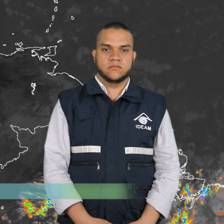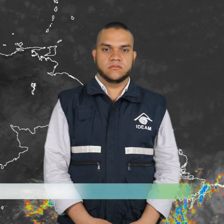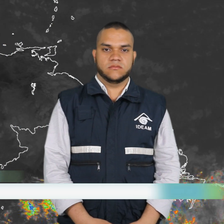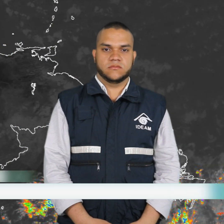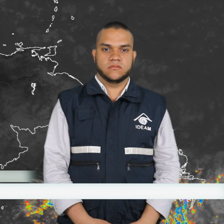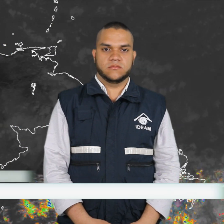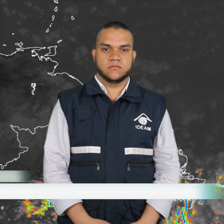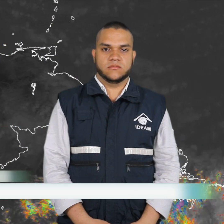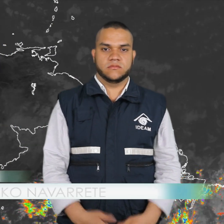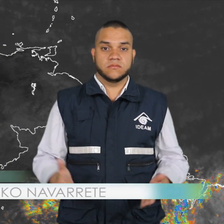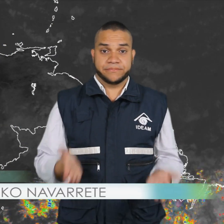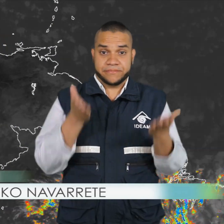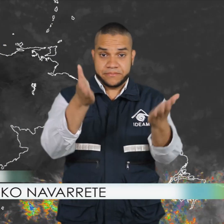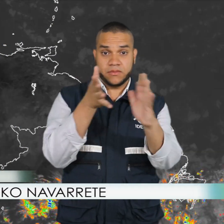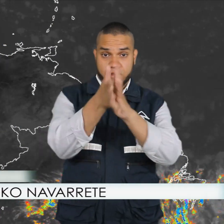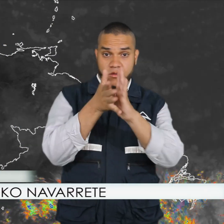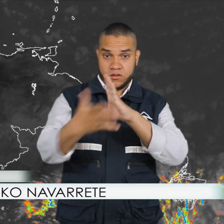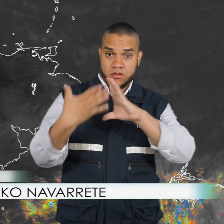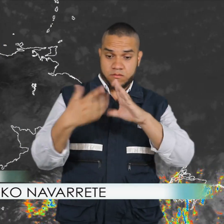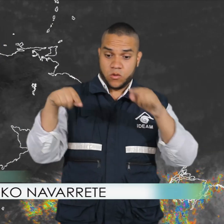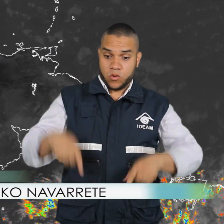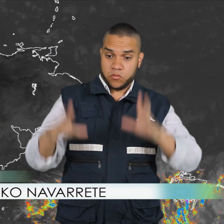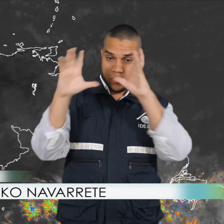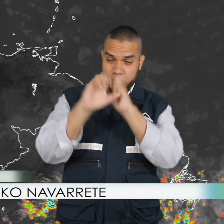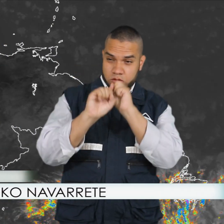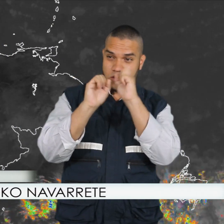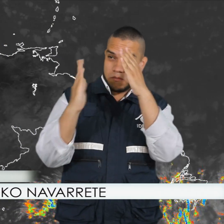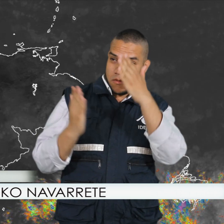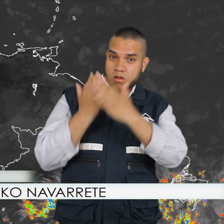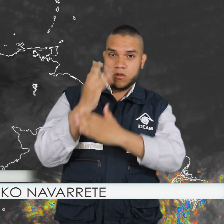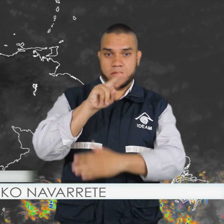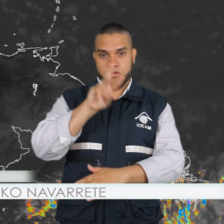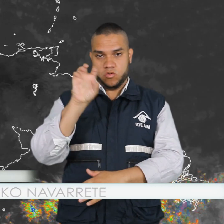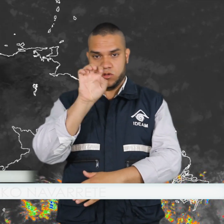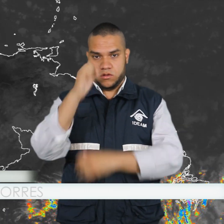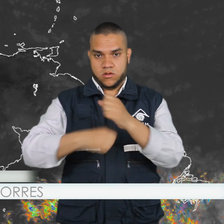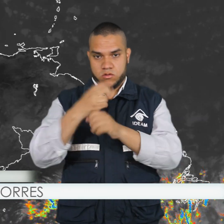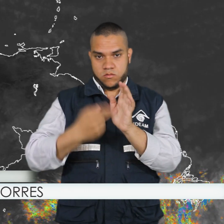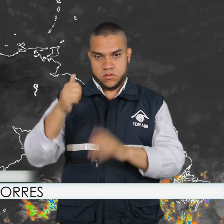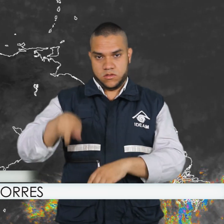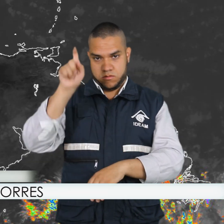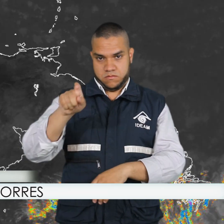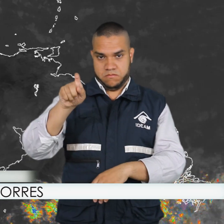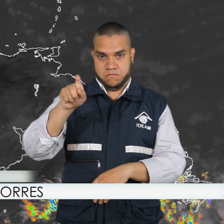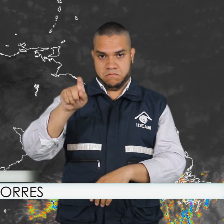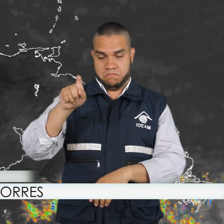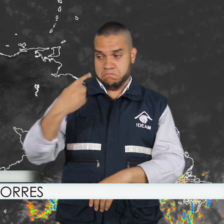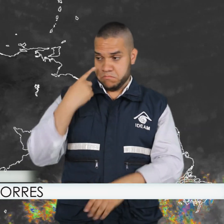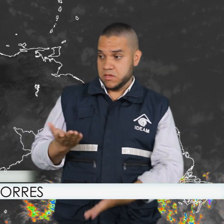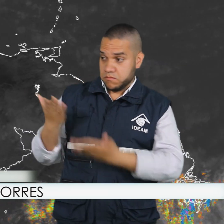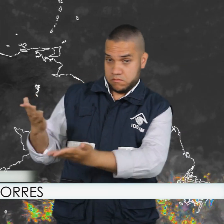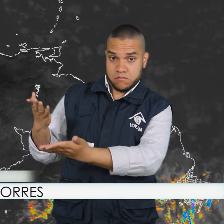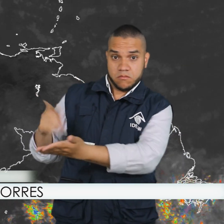Bienvenidos al pronóstico del estado del tiempo para la noche de hoy y la madrugada del 28 de enero de 2016. En la imagen